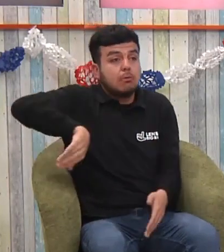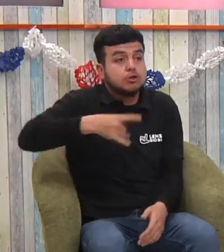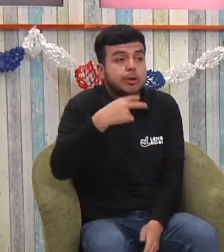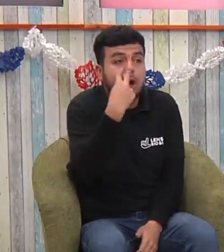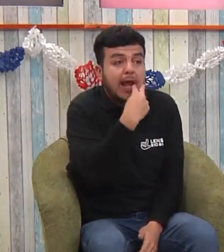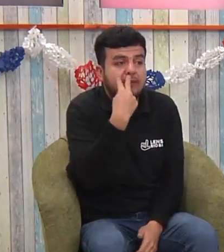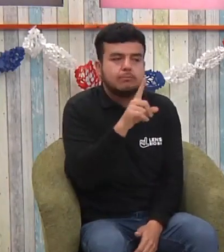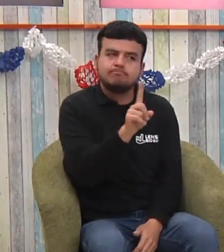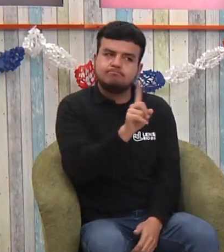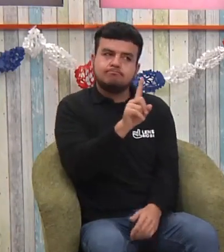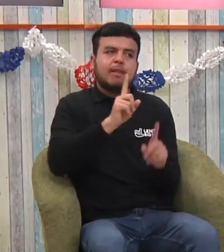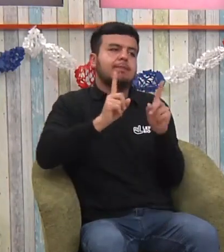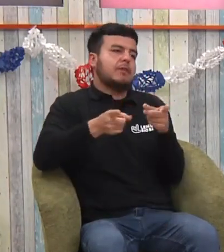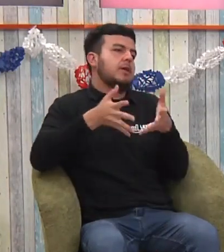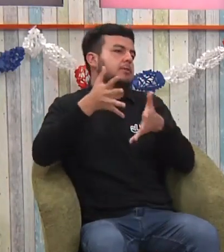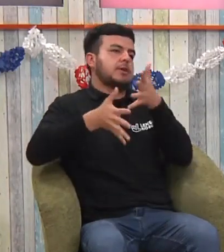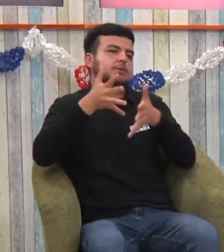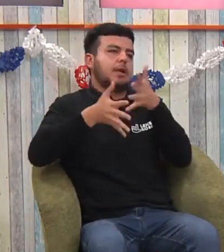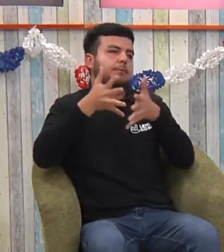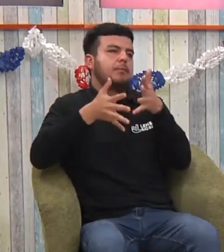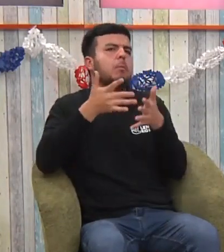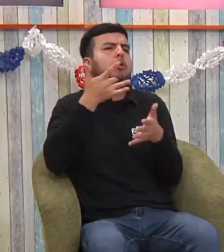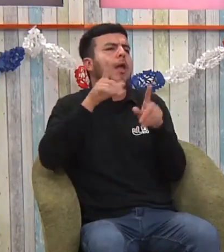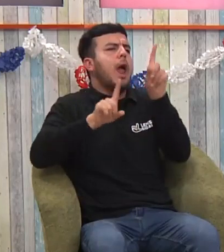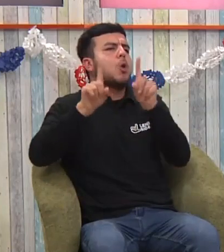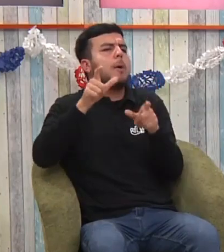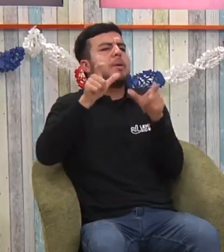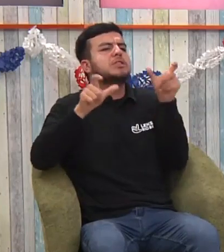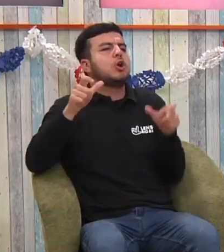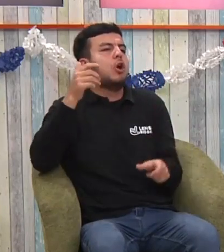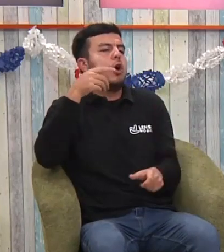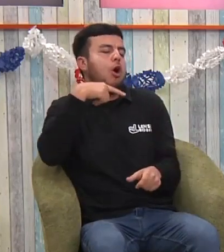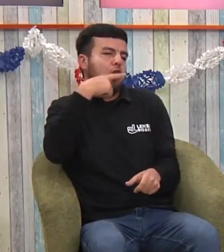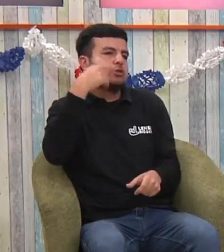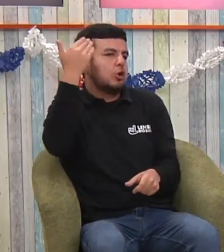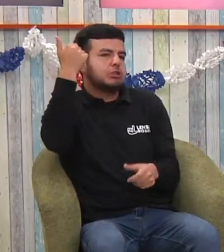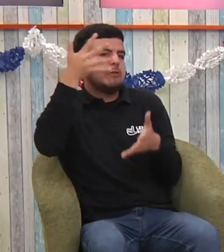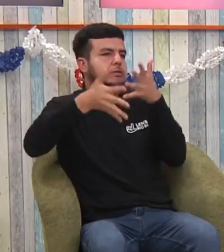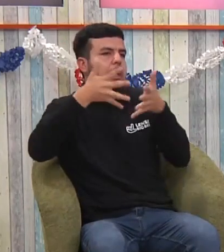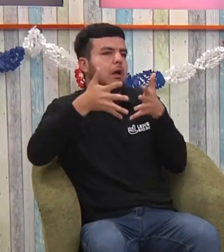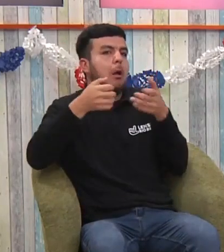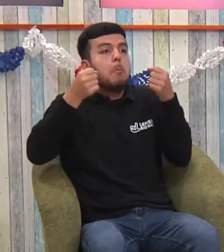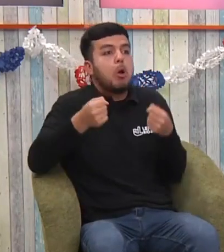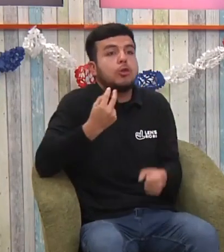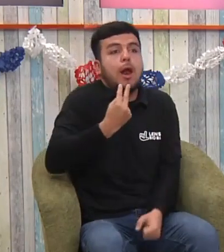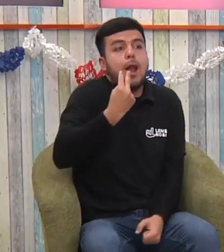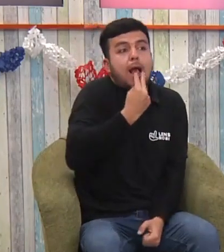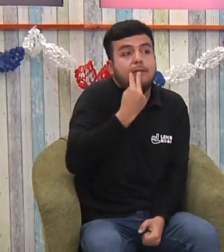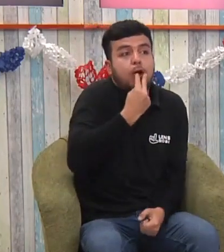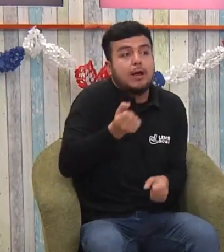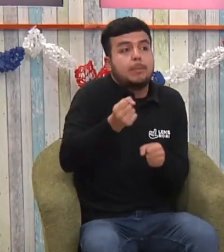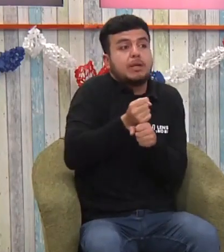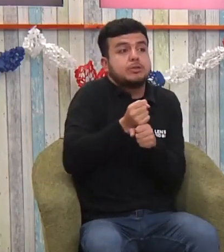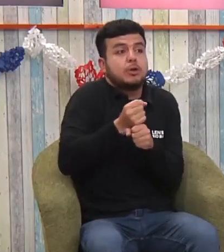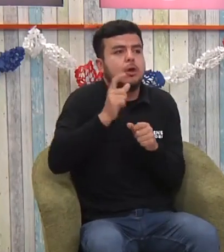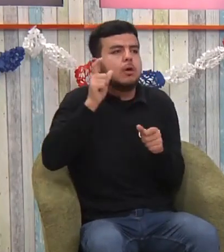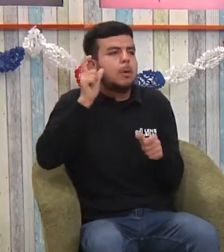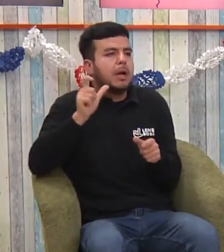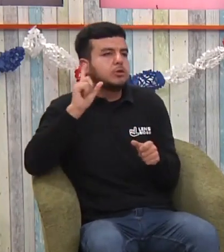ahora leer los labios nunca va a reemplazar el saber lengua de señas que las personas digan bueno yo no sé lengua de señas me voy a esforzar por modular